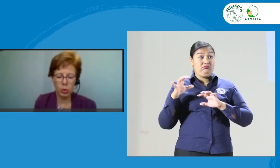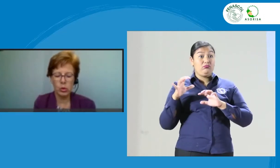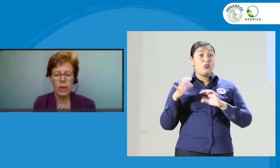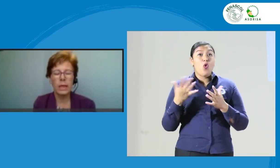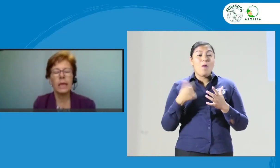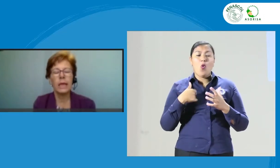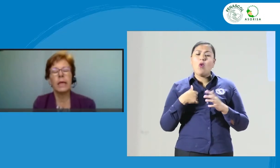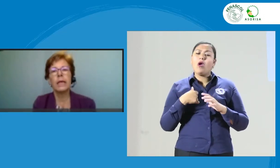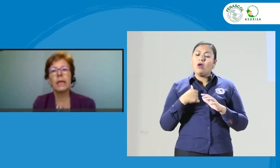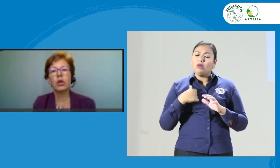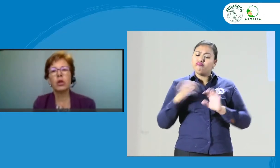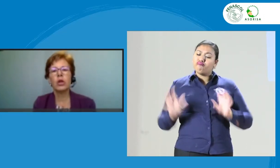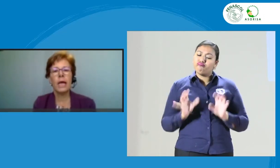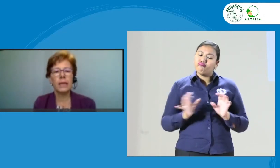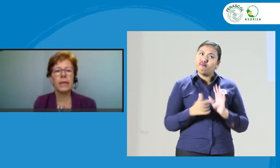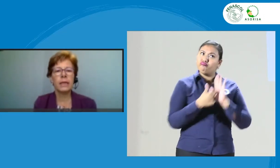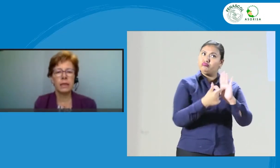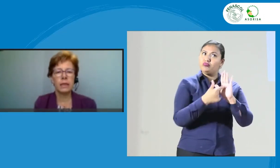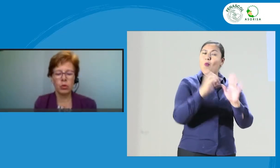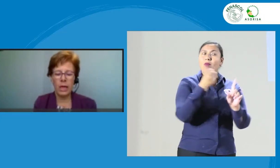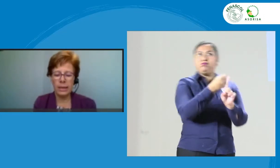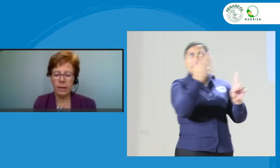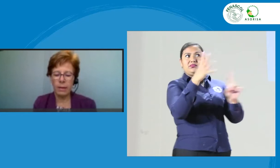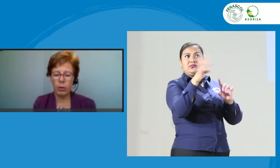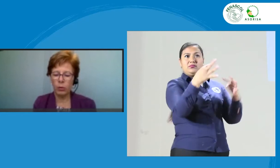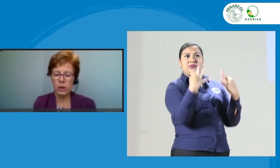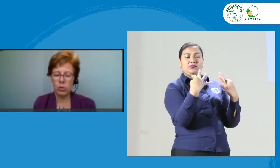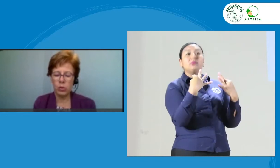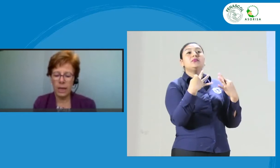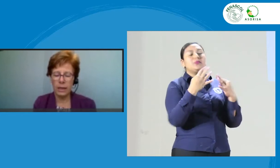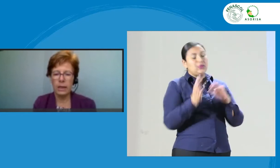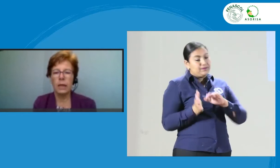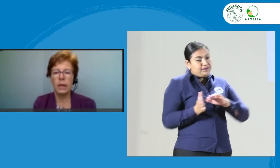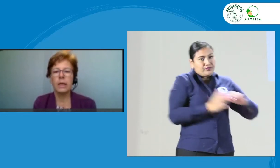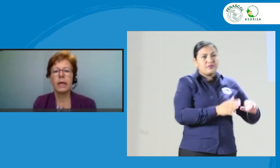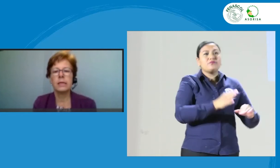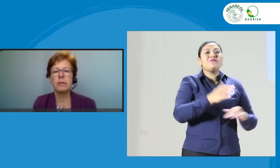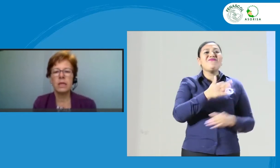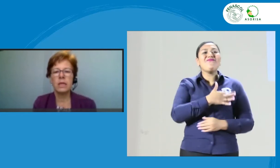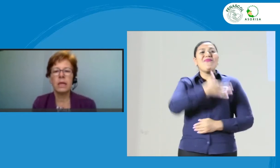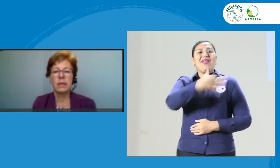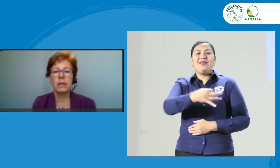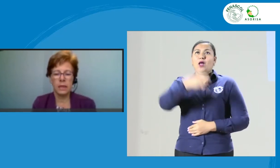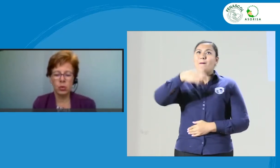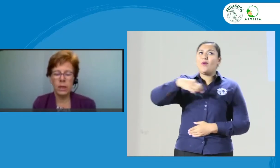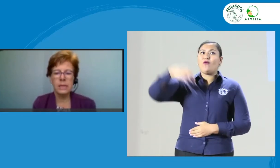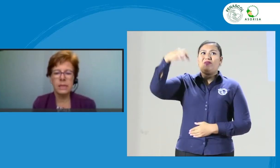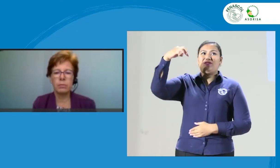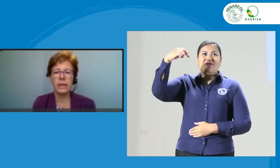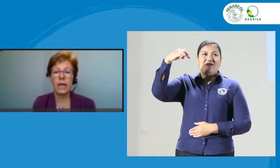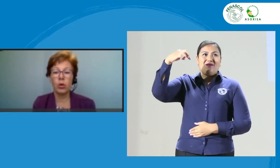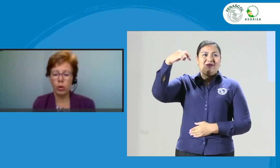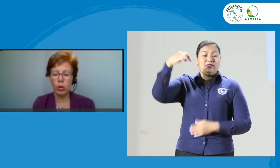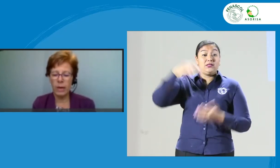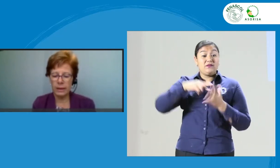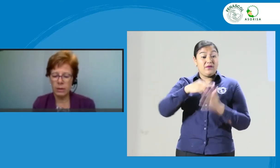Y dentro de la ética tenemos la ética profesional, que en sí misma es una disciplina normativa,